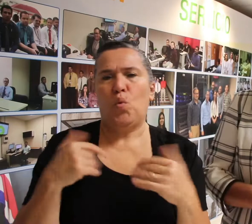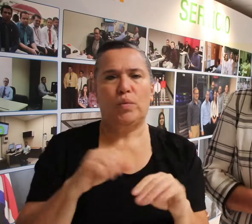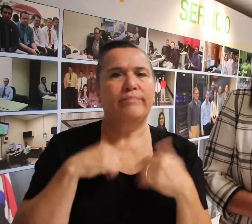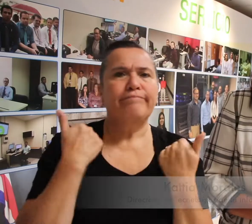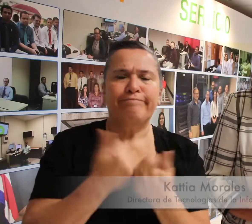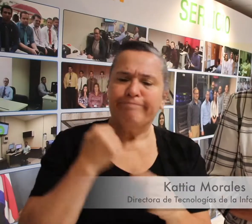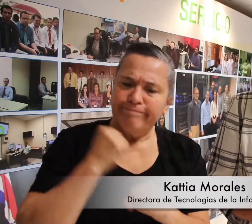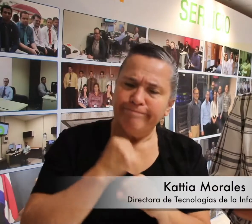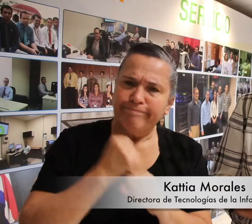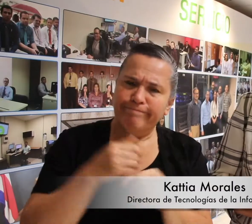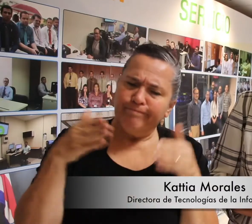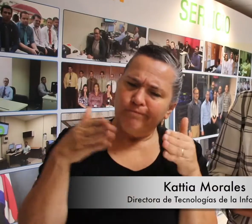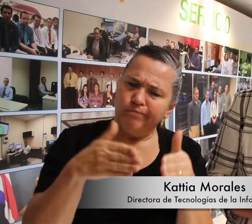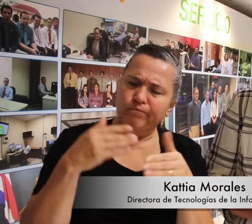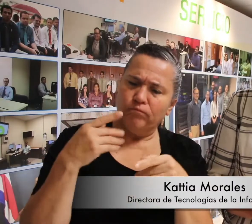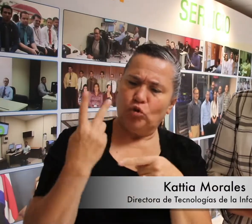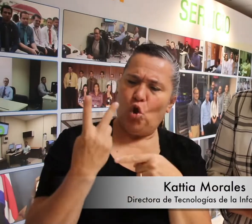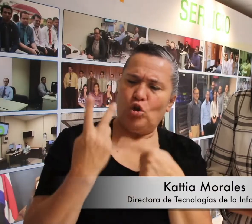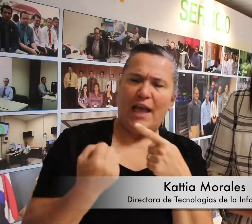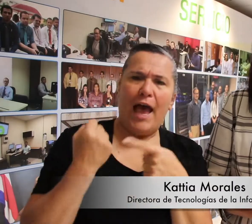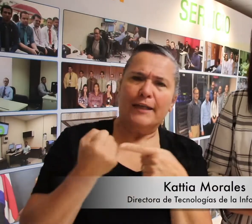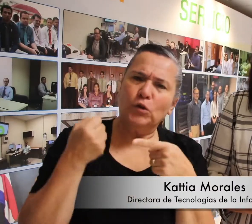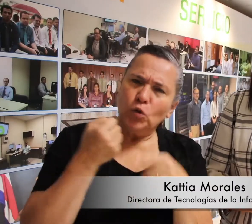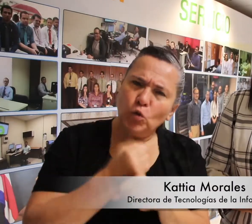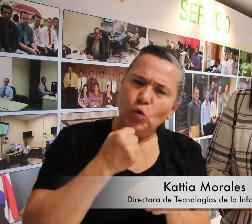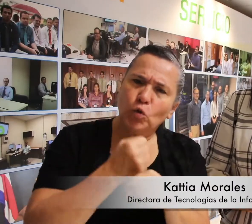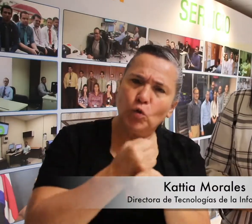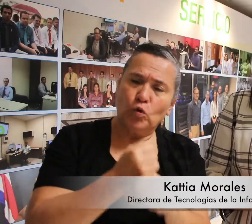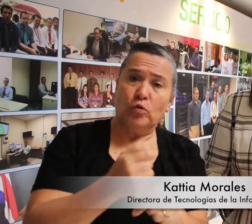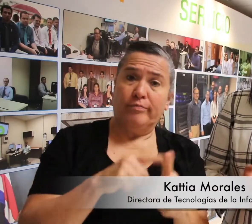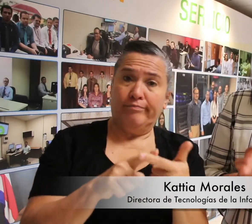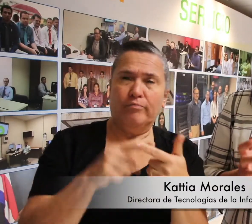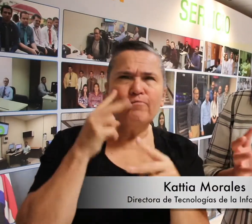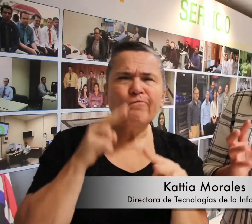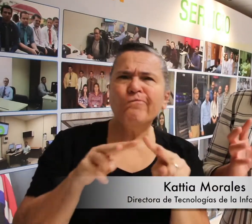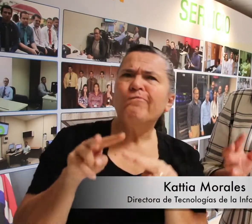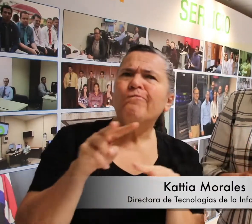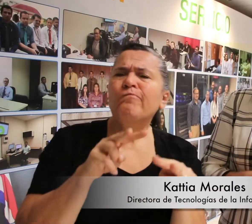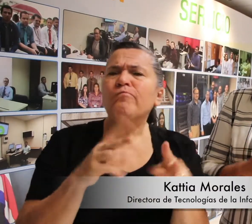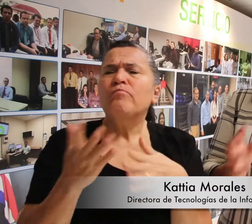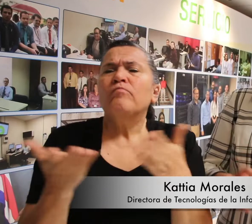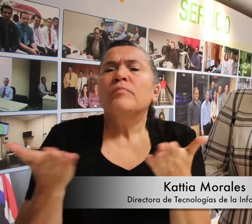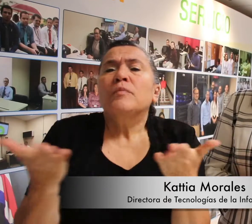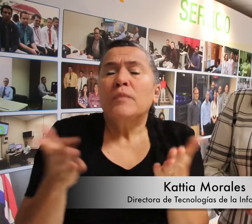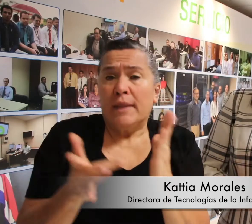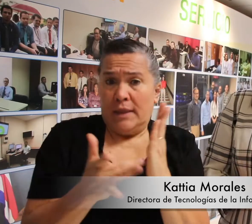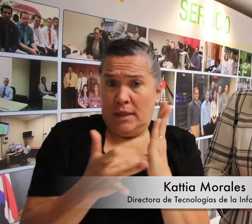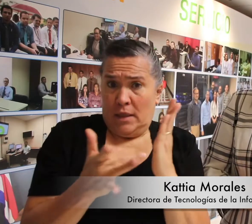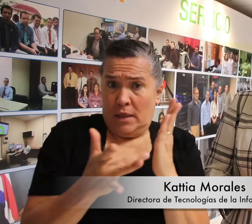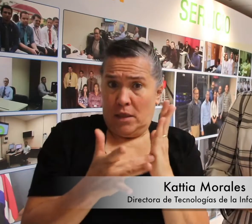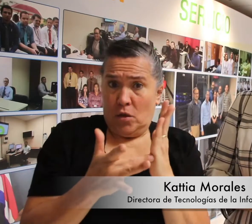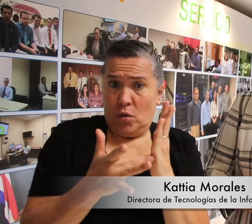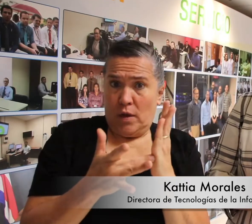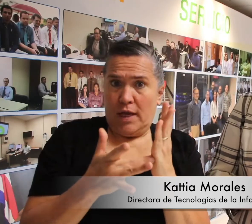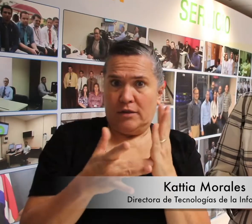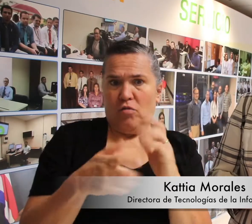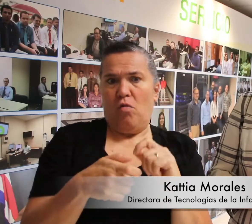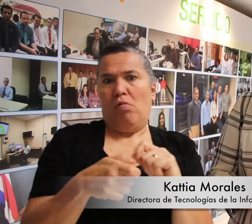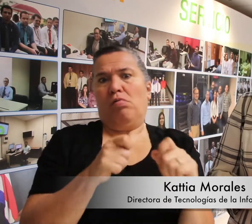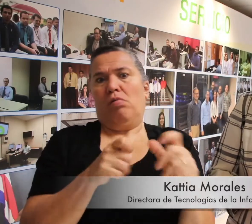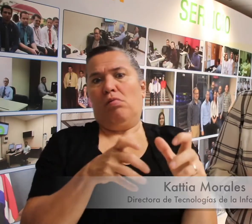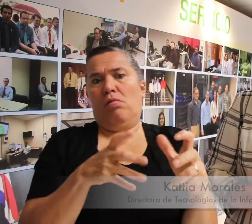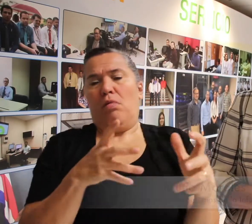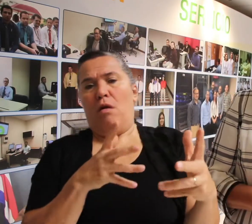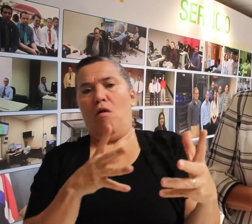área donde hemos trabajado durante los últimos dos años. Estamos viendo cómo las tecnologías disruptivas pueden